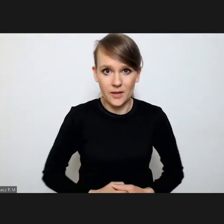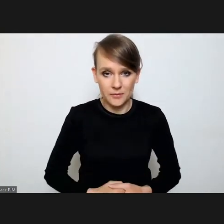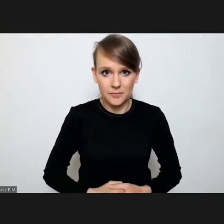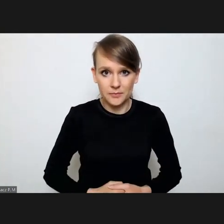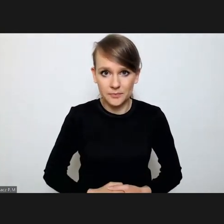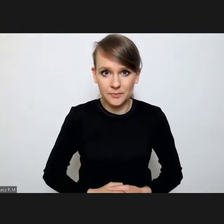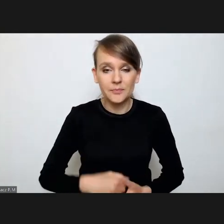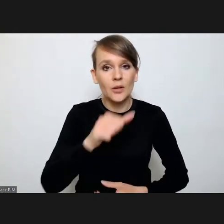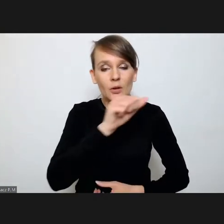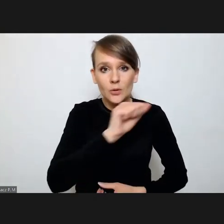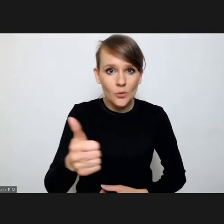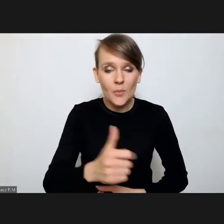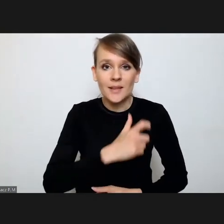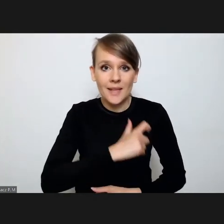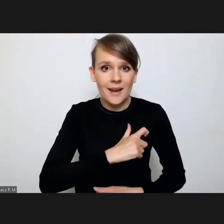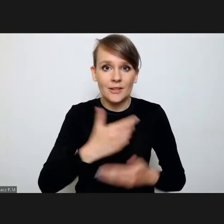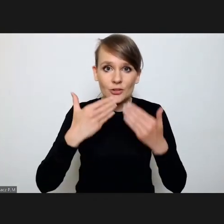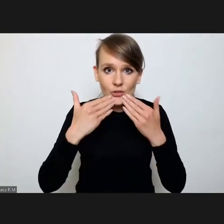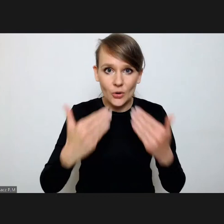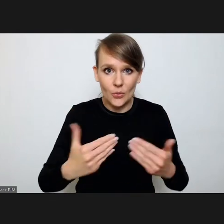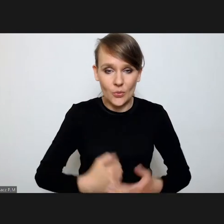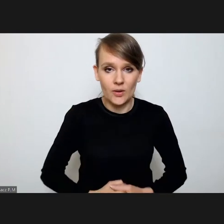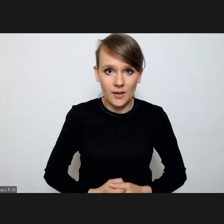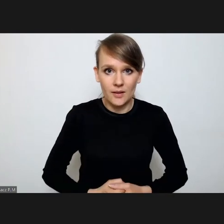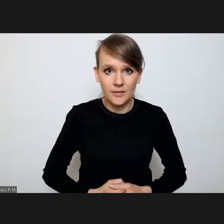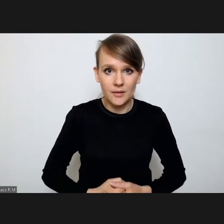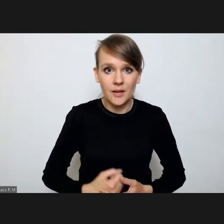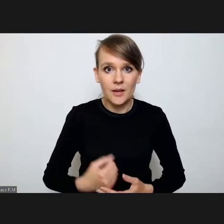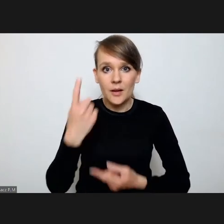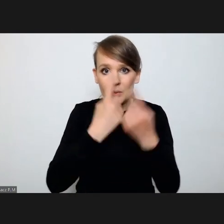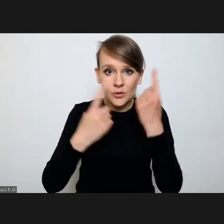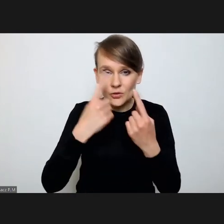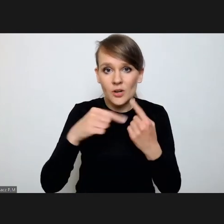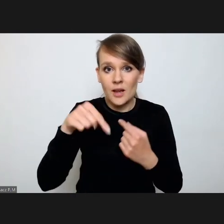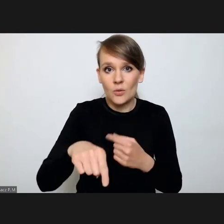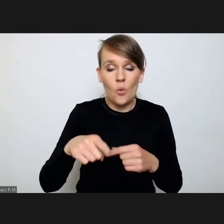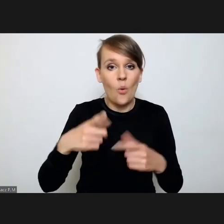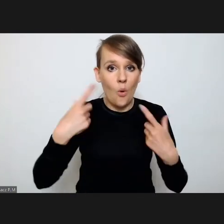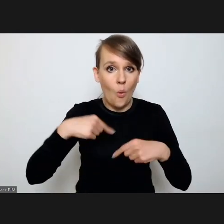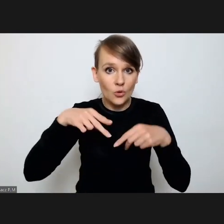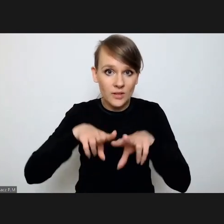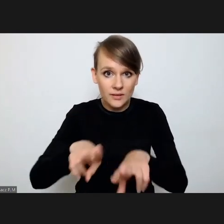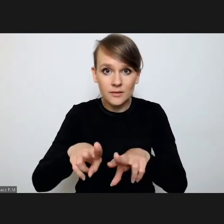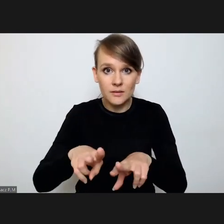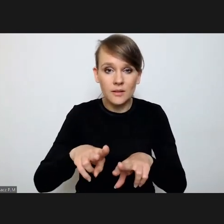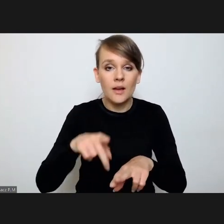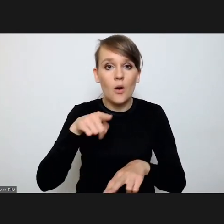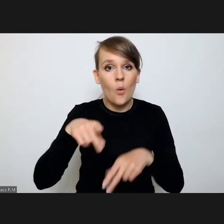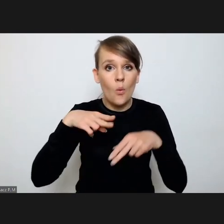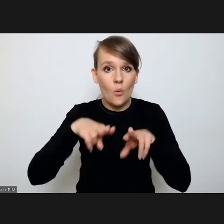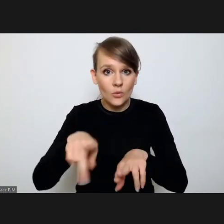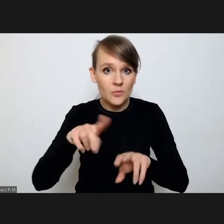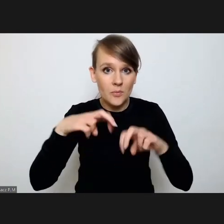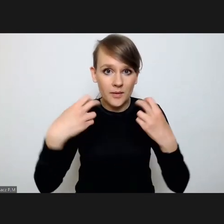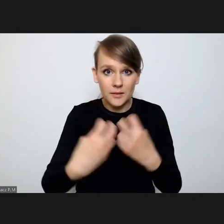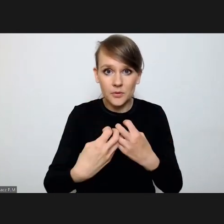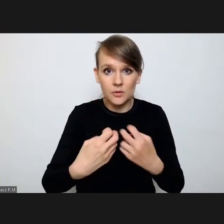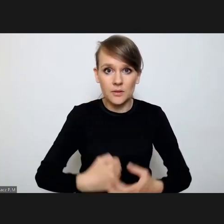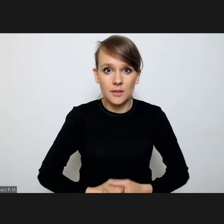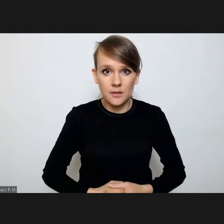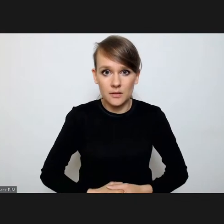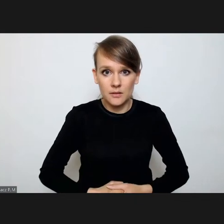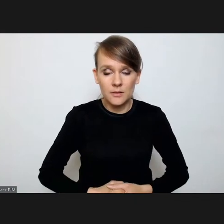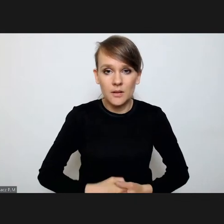Świetnie. Bardzo serdecznie dziękuję. Myślę, że tutaj nasi uczestnicy i uczestniczki panelu są usatysfakcjonowani